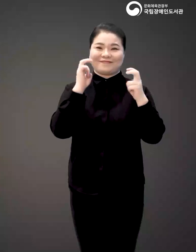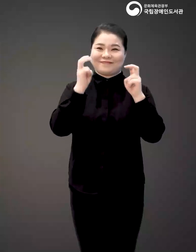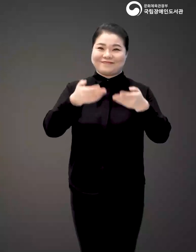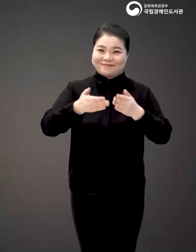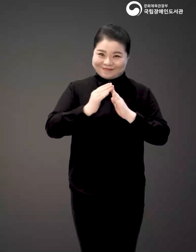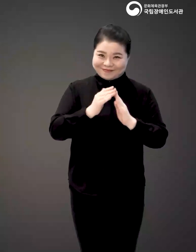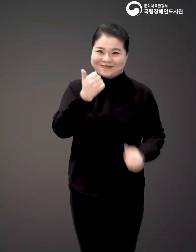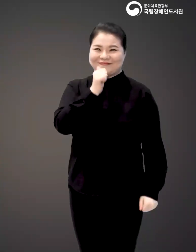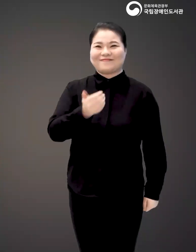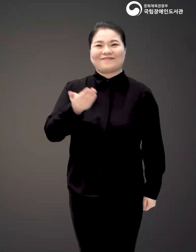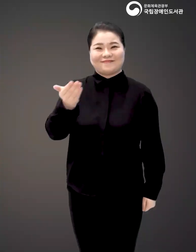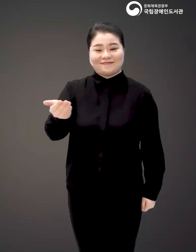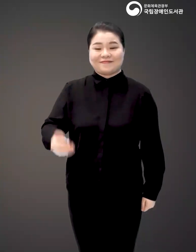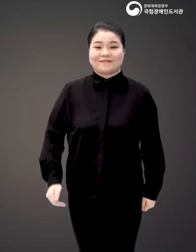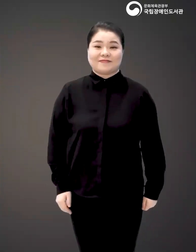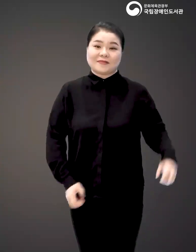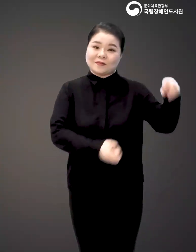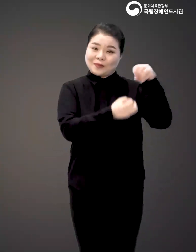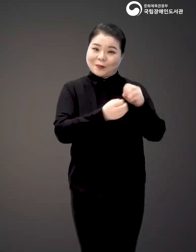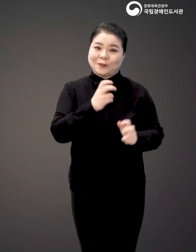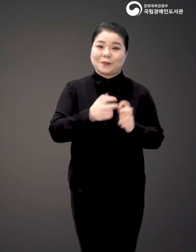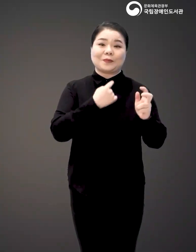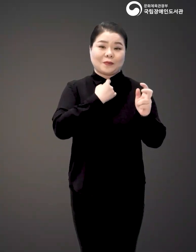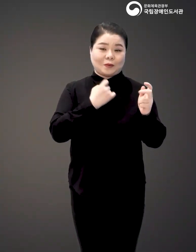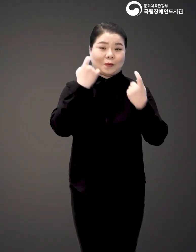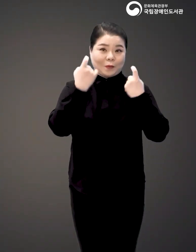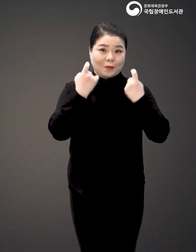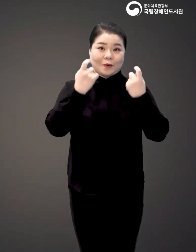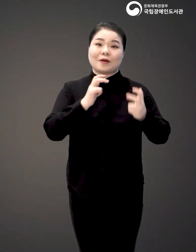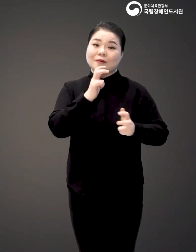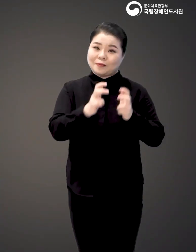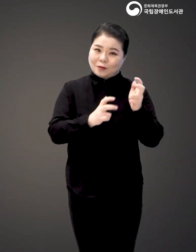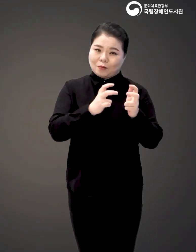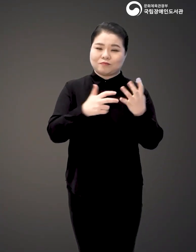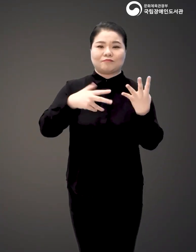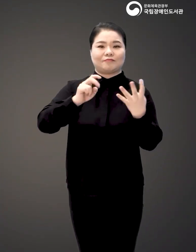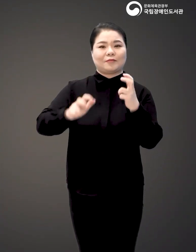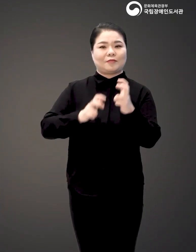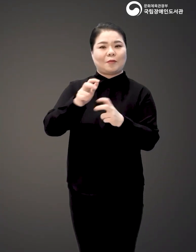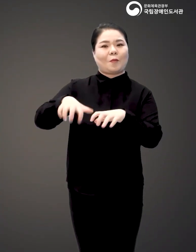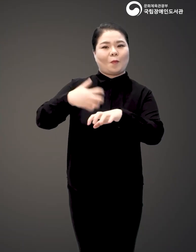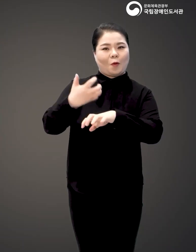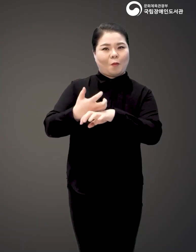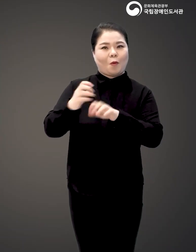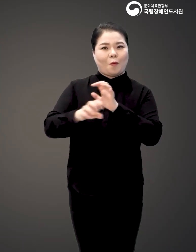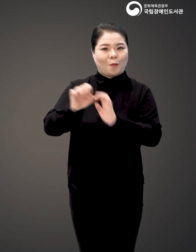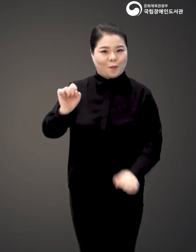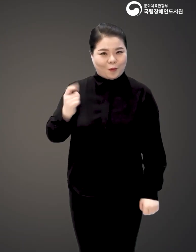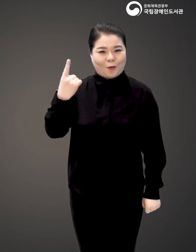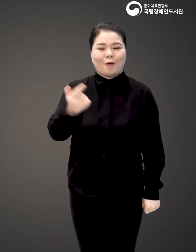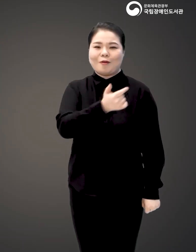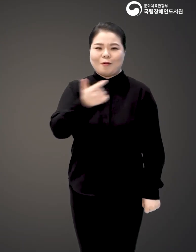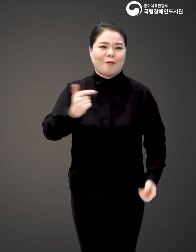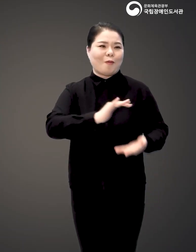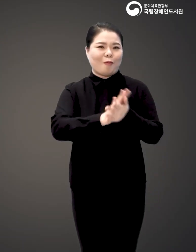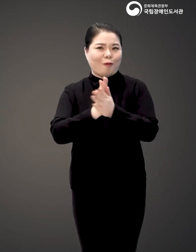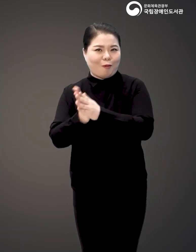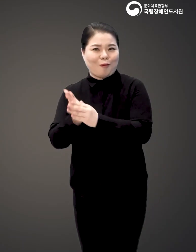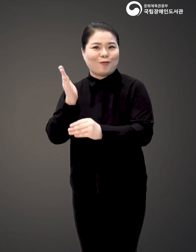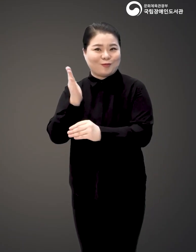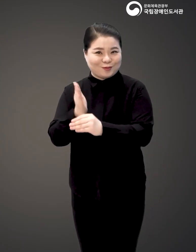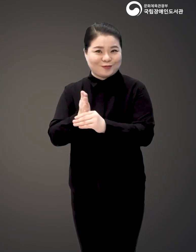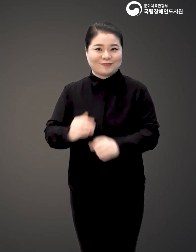전통산업으로 분류되던 관광사업은 4차 산업혁명과 코로나19의 영향으로 큰 변화의 시기를 맞이하고 있습니다.